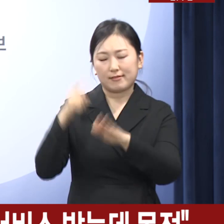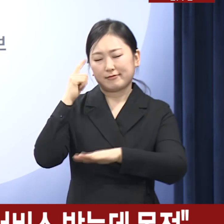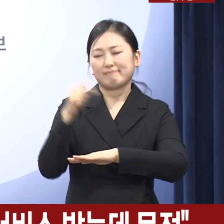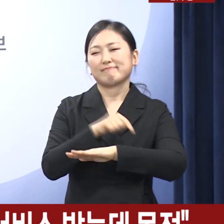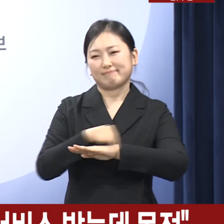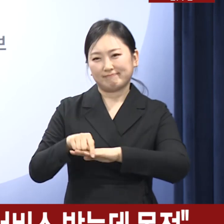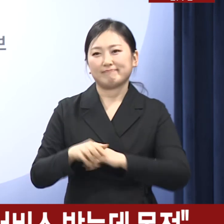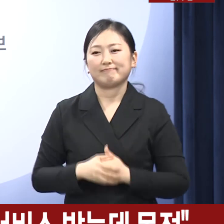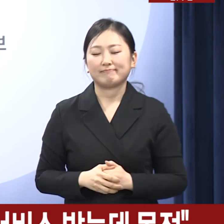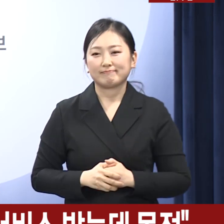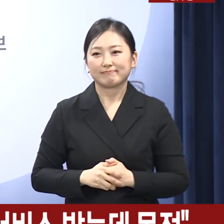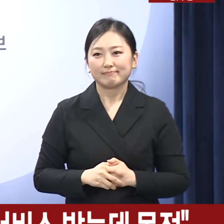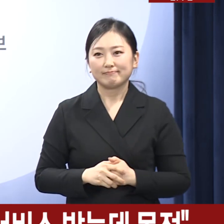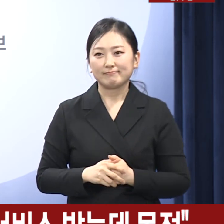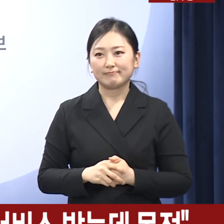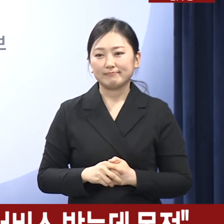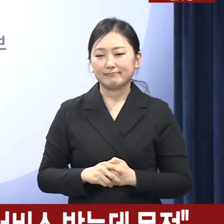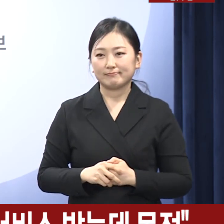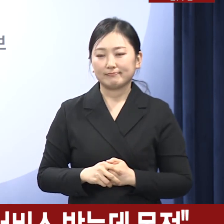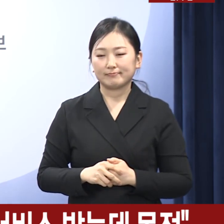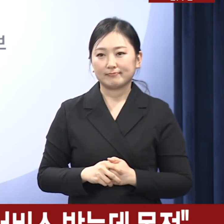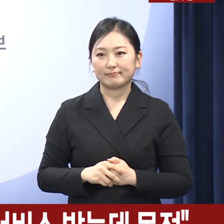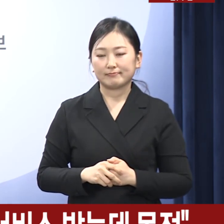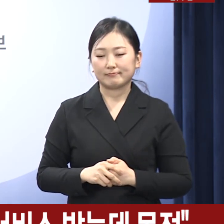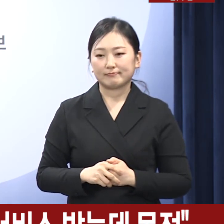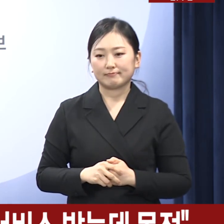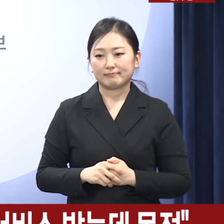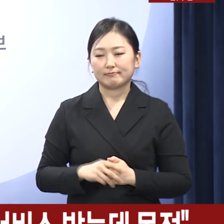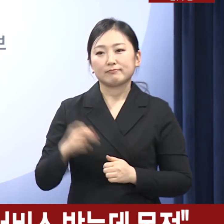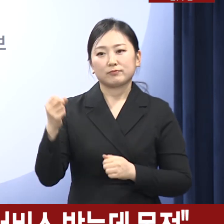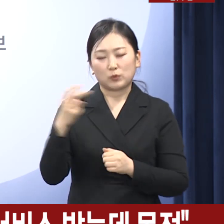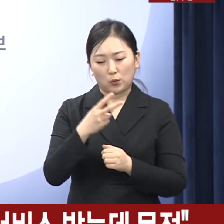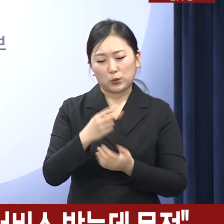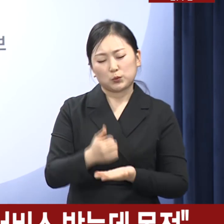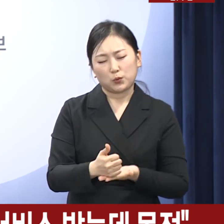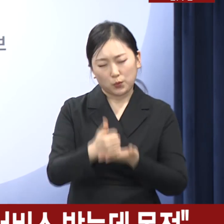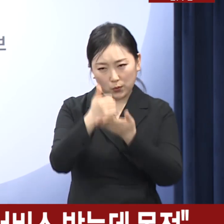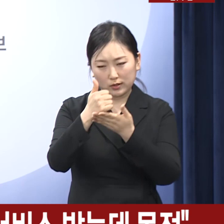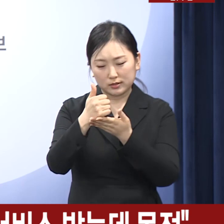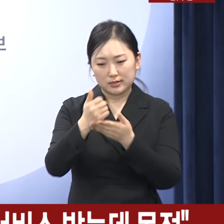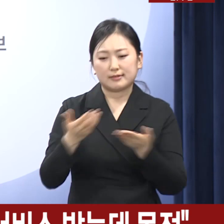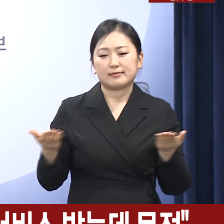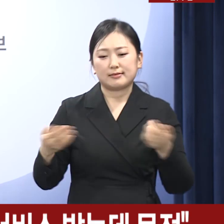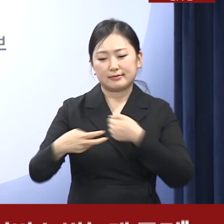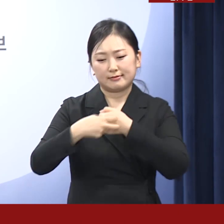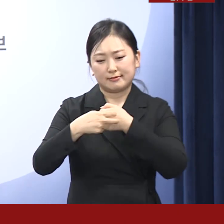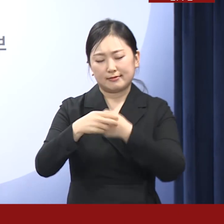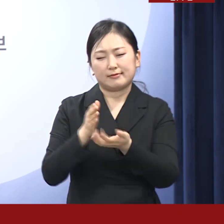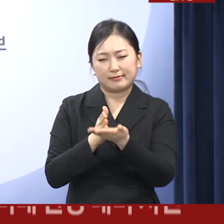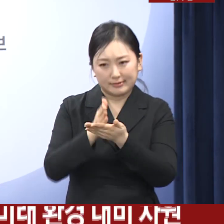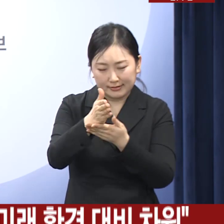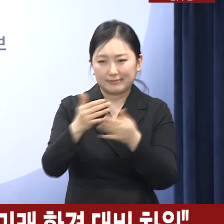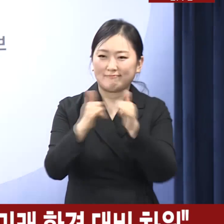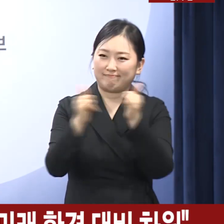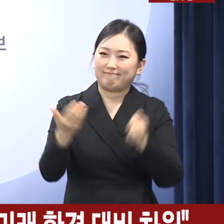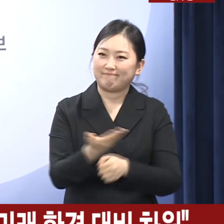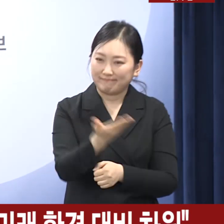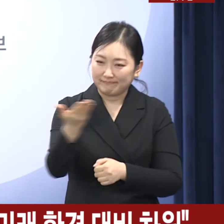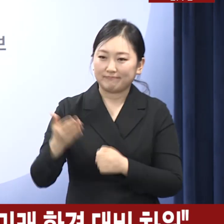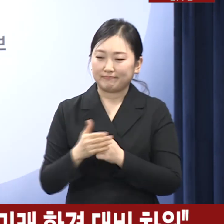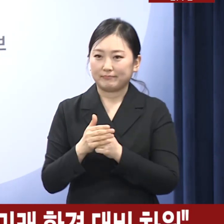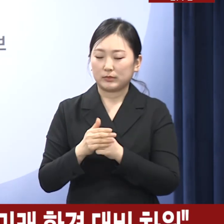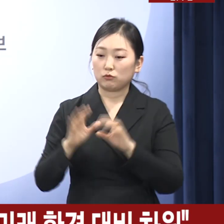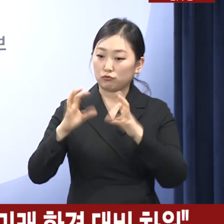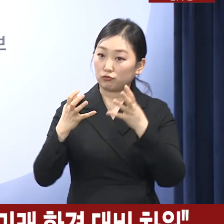재차 말씀드립니다. 그리고 존경하는 의료인 여러분, 우리 국민들의 건강과